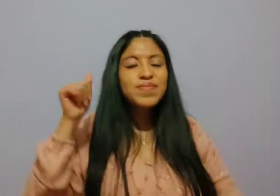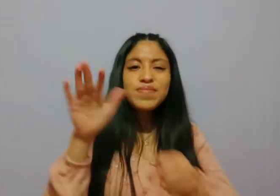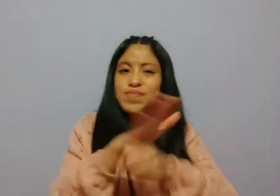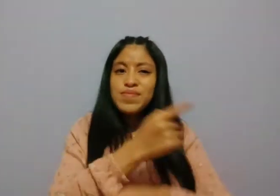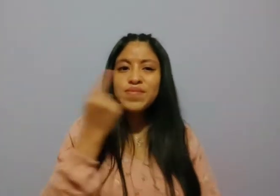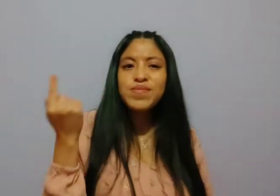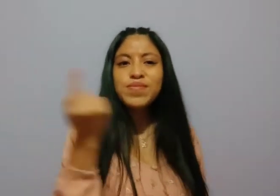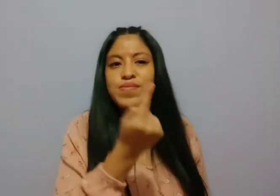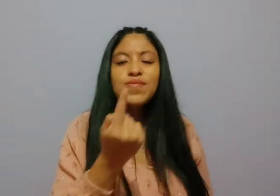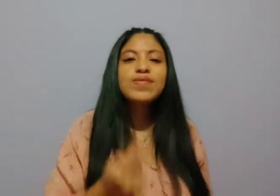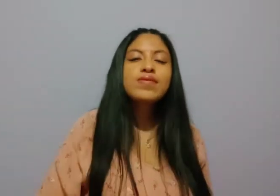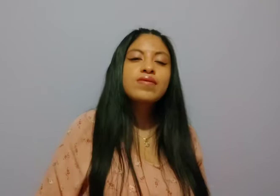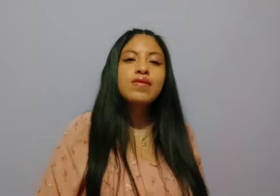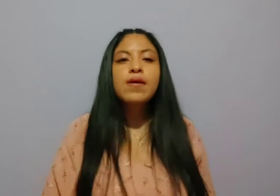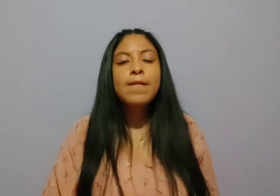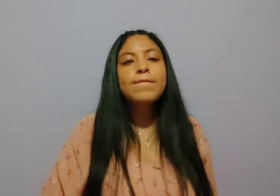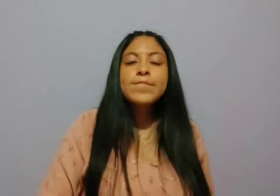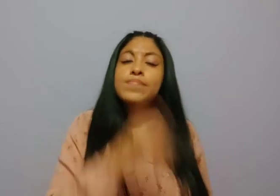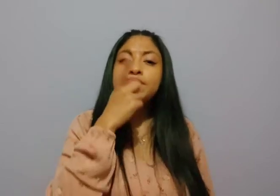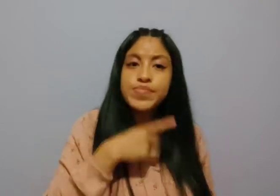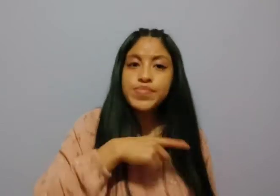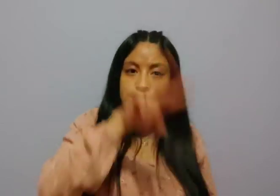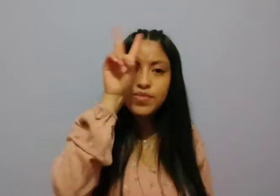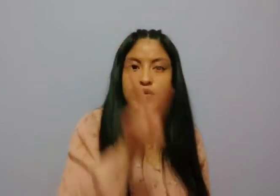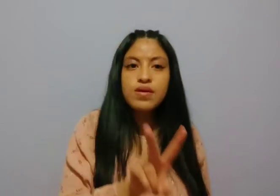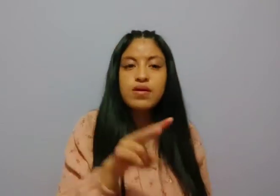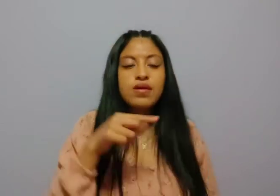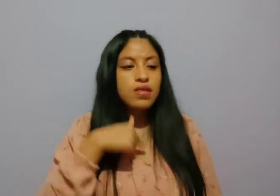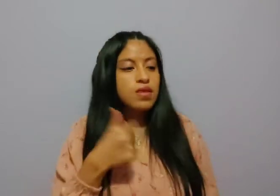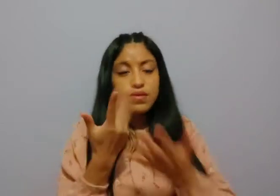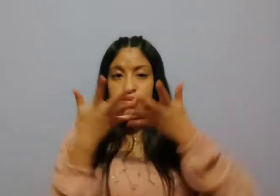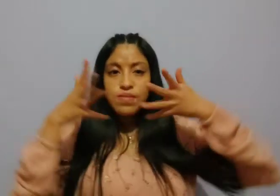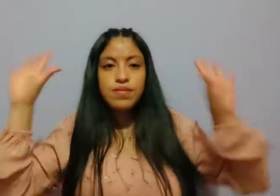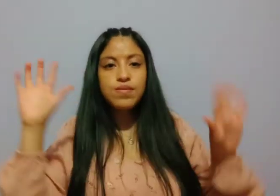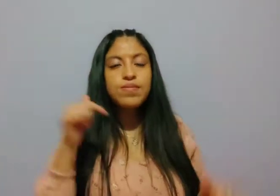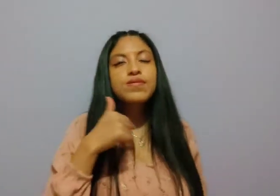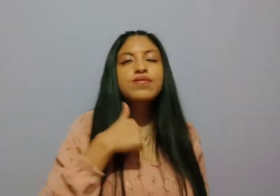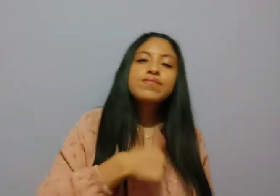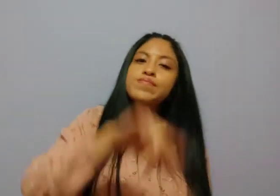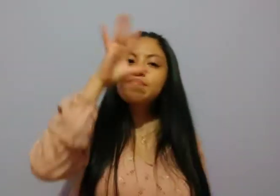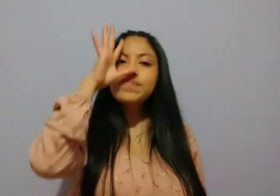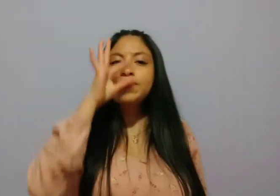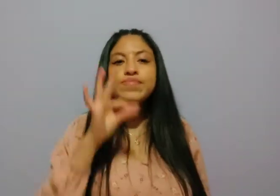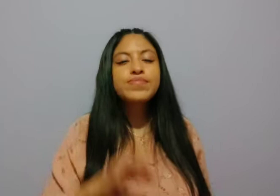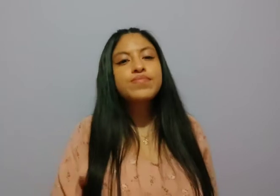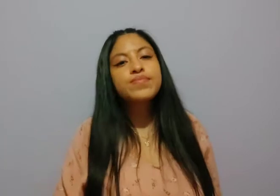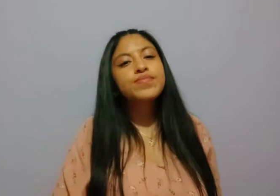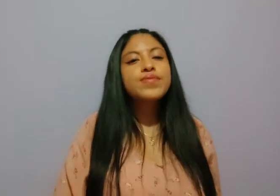saber un por qué Dime la verdad, si fui yo el que fallé